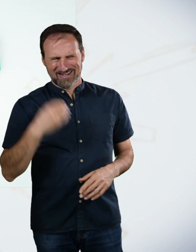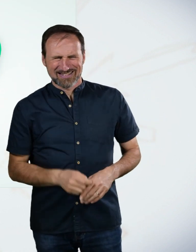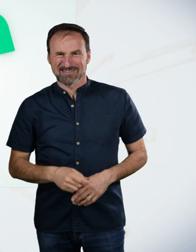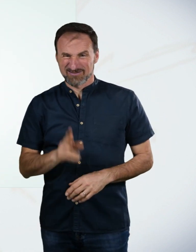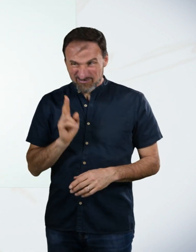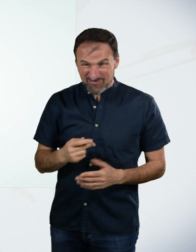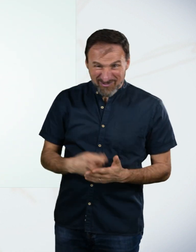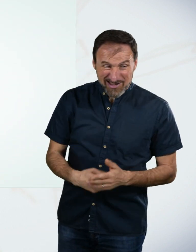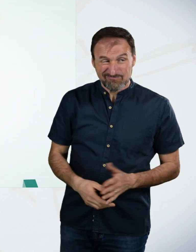das wäre?